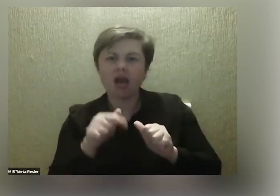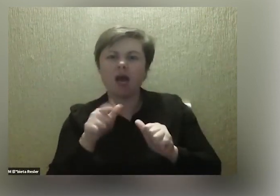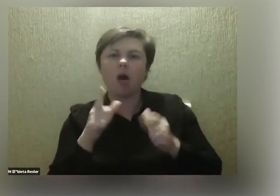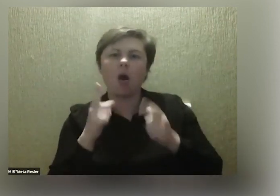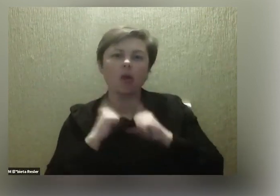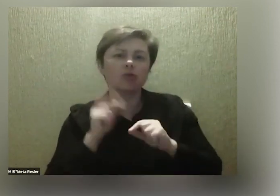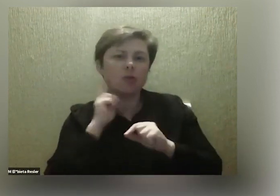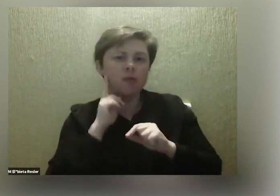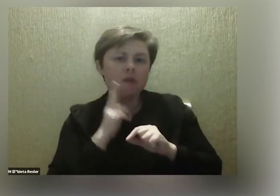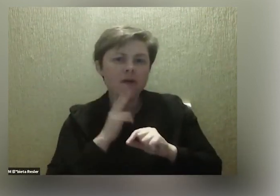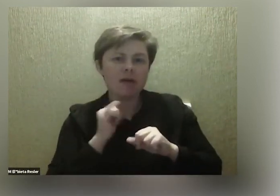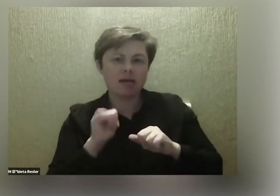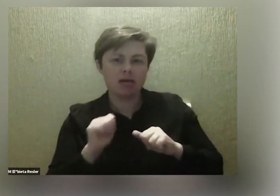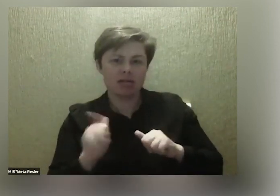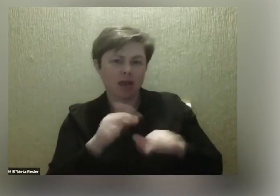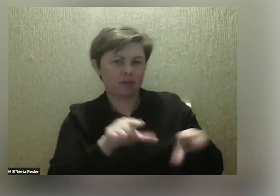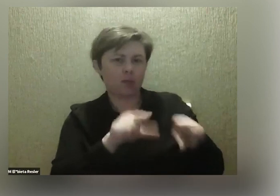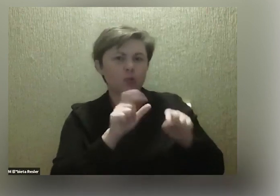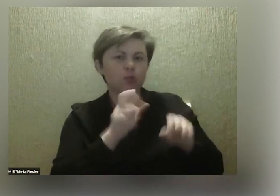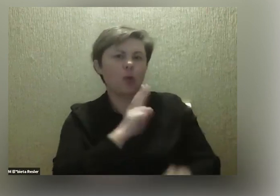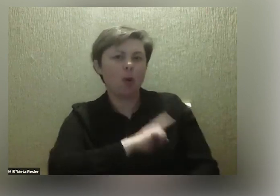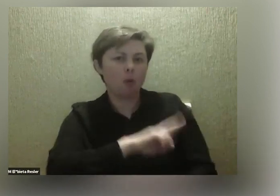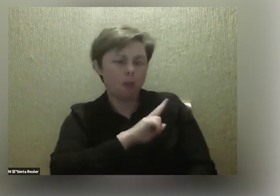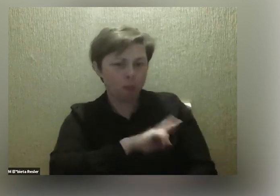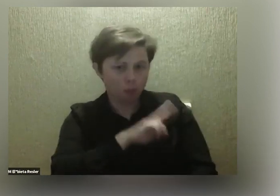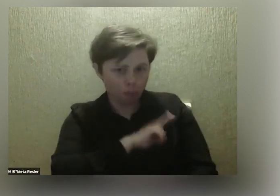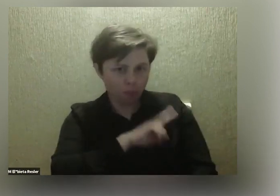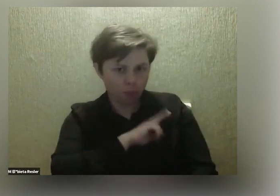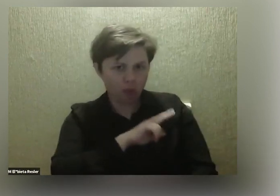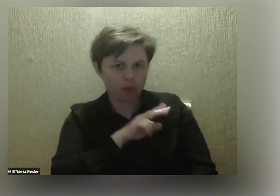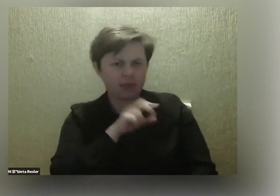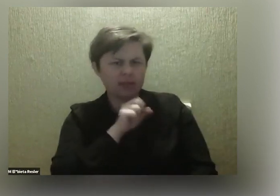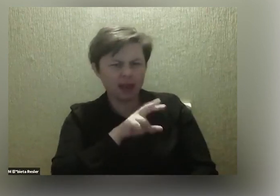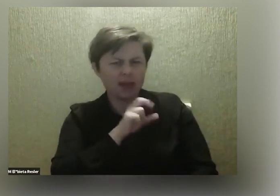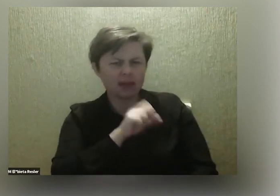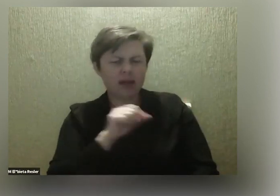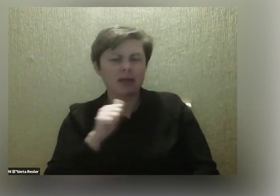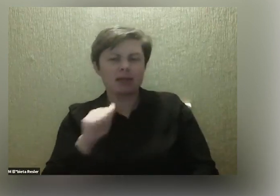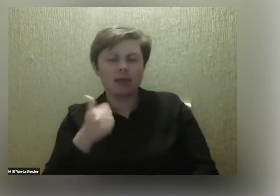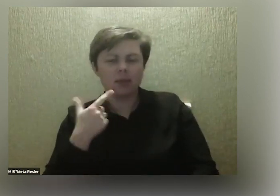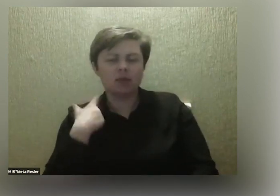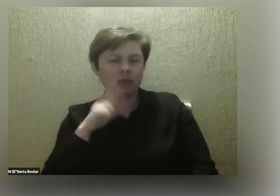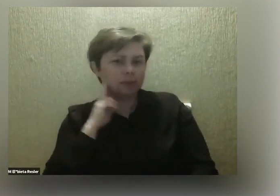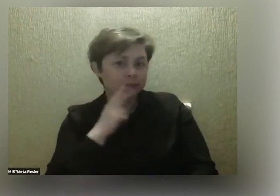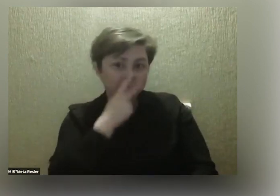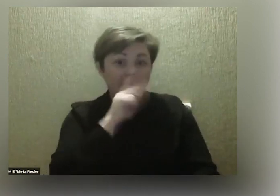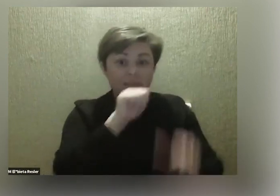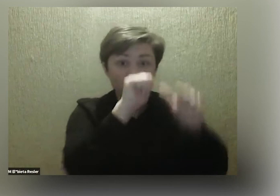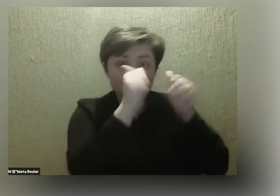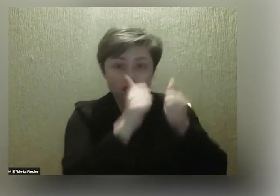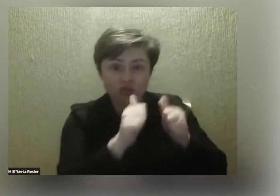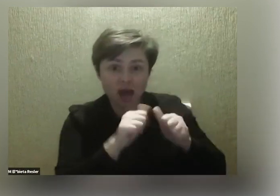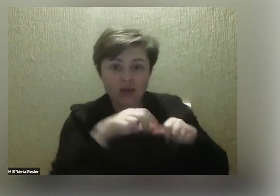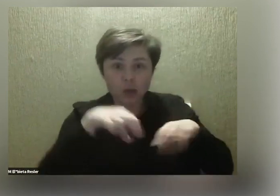niesłyszące najpierw wybierały, które im się podobają. Tak, chyba tak faktycznie było. Tak. I to